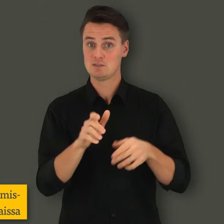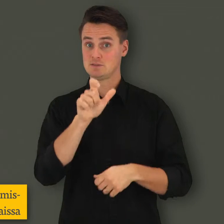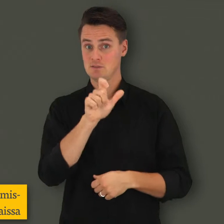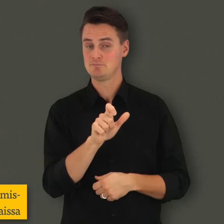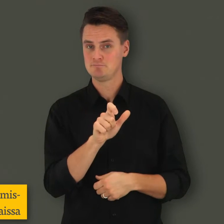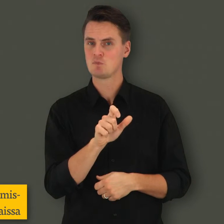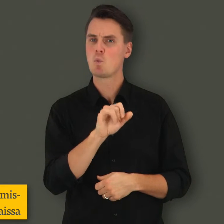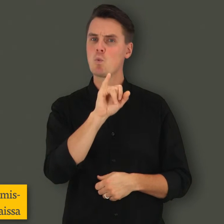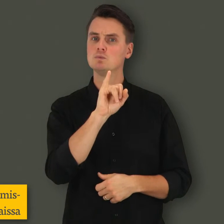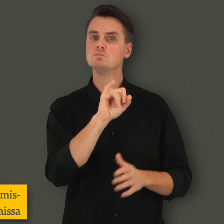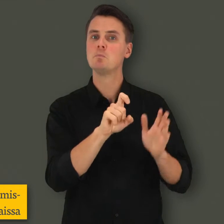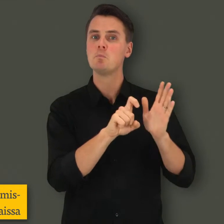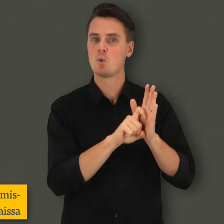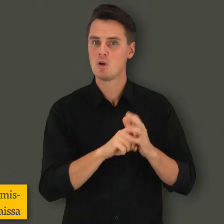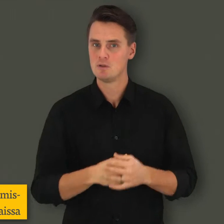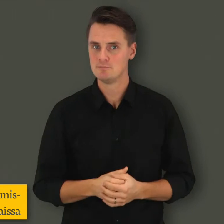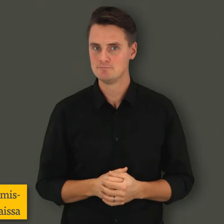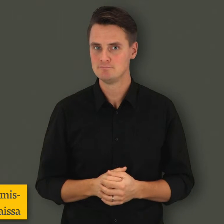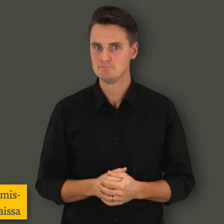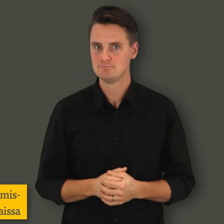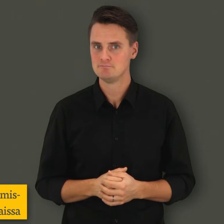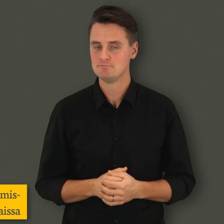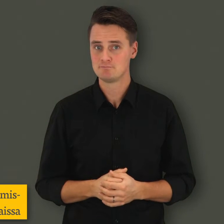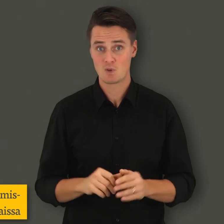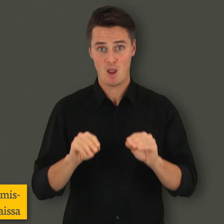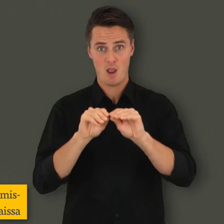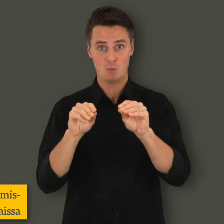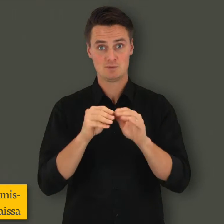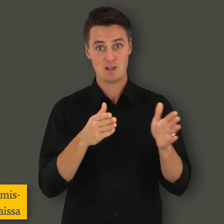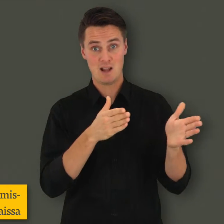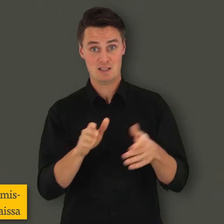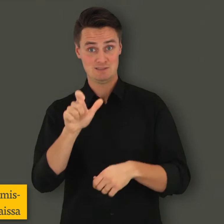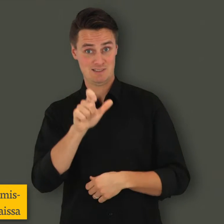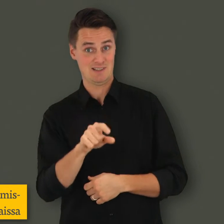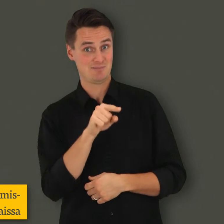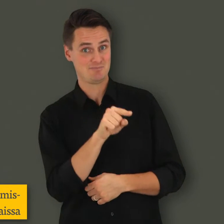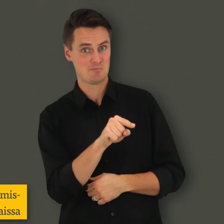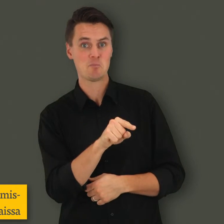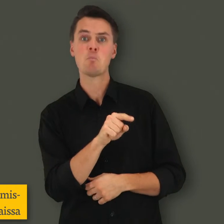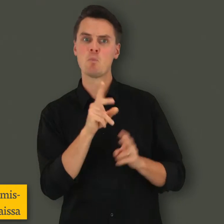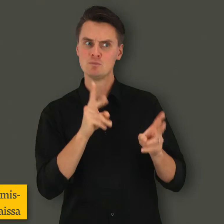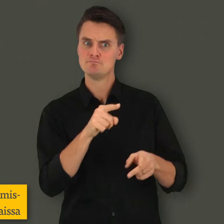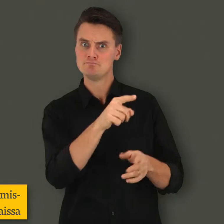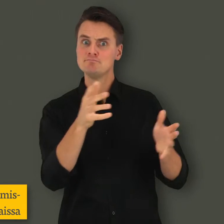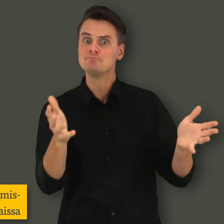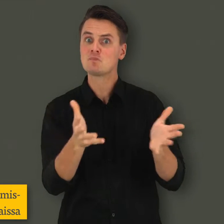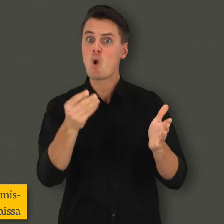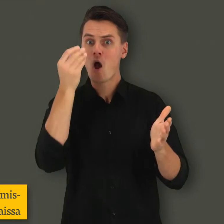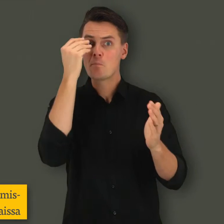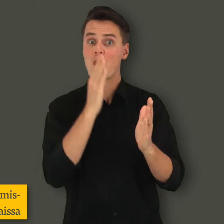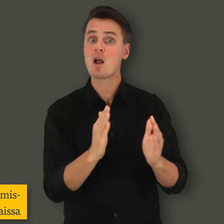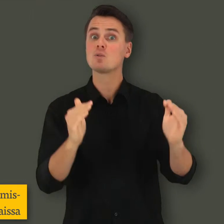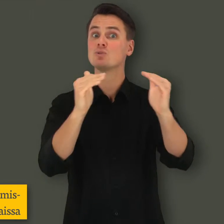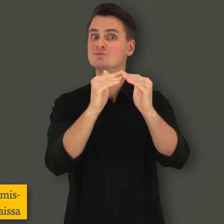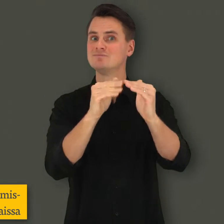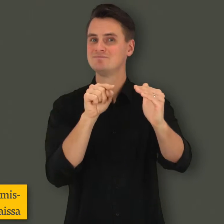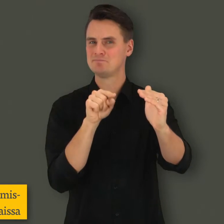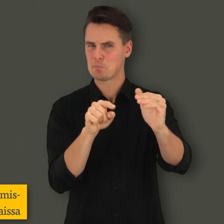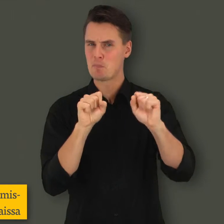Koulutuksen järjestäjä Kuudes pykälä Koulutuksen järjestäjän ja tämän ylläpitämän oppilaitoksen